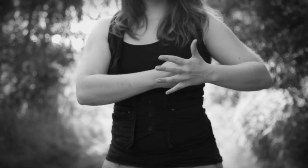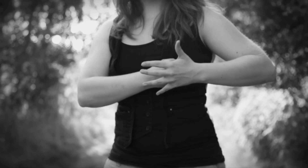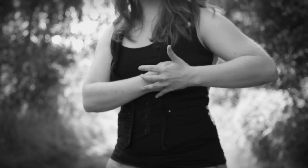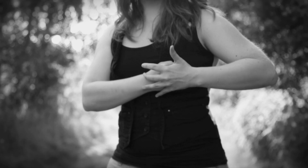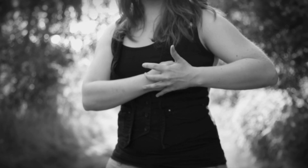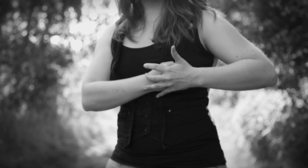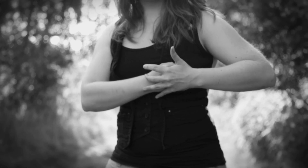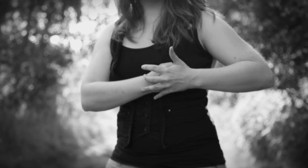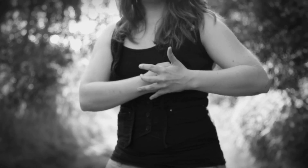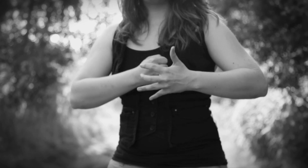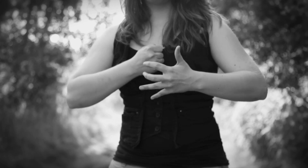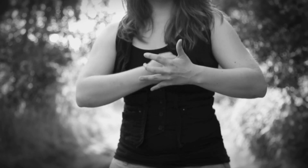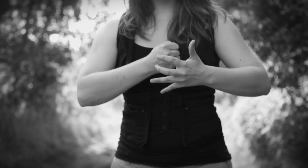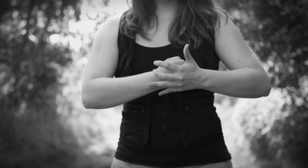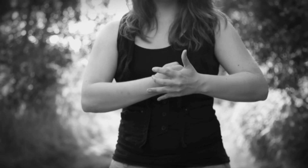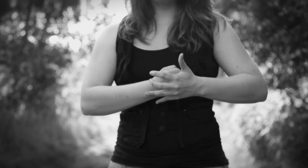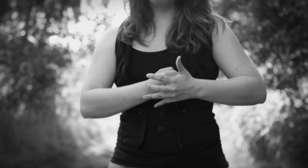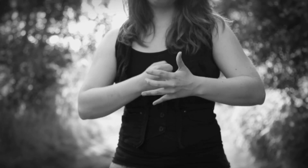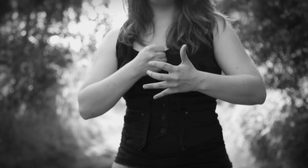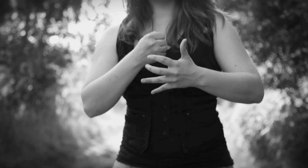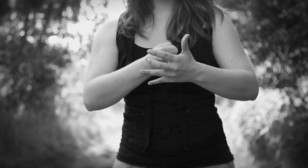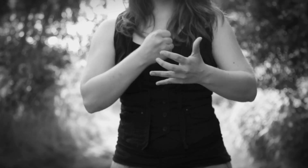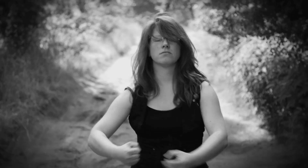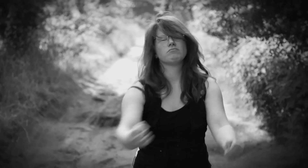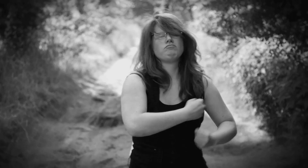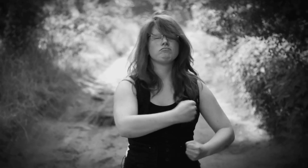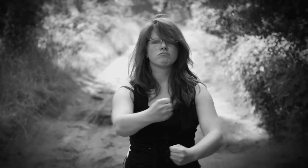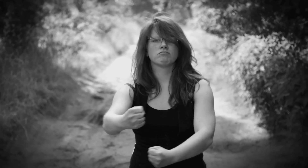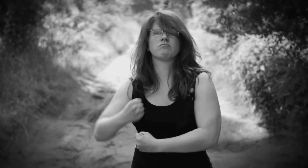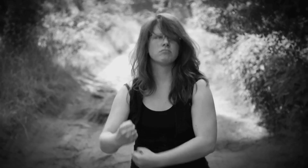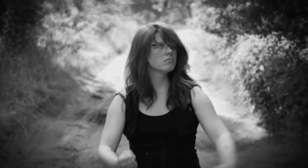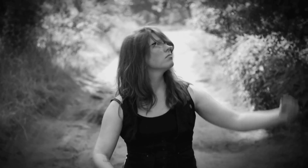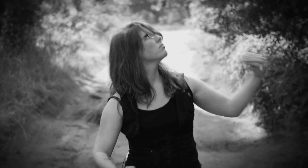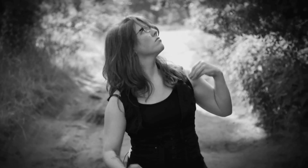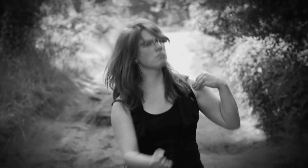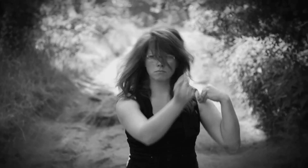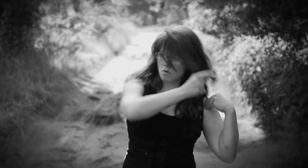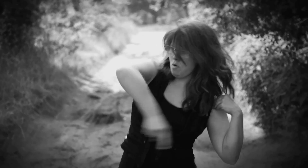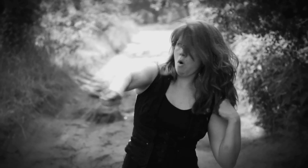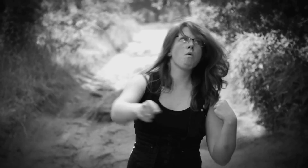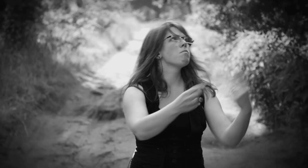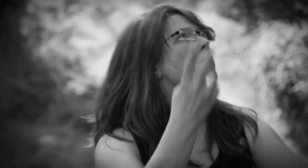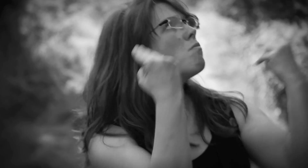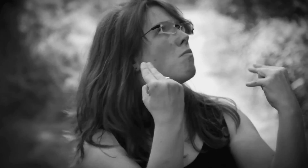Und mir endlich gehorst, mein armes Herz Dein guter Soldat, es stellt keine Fragen